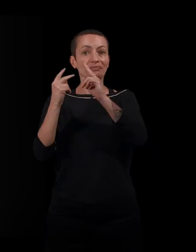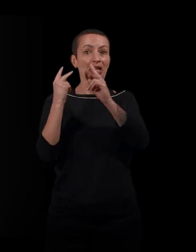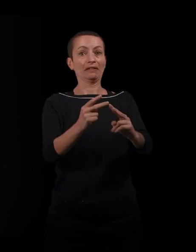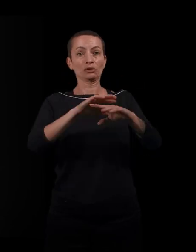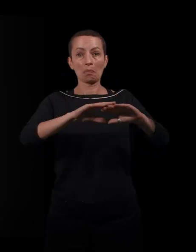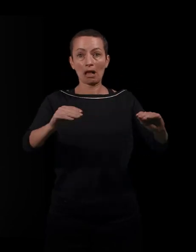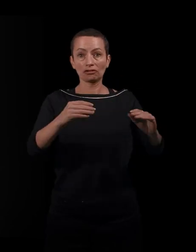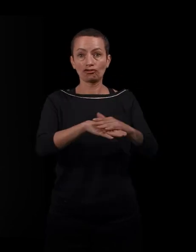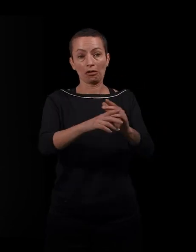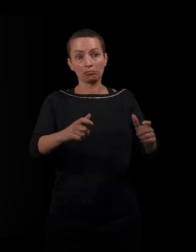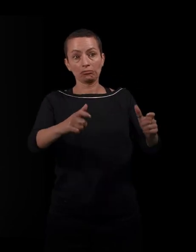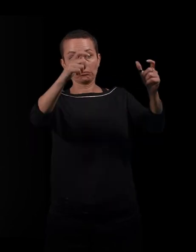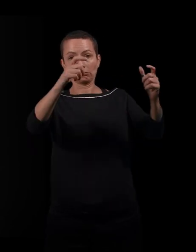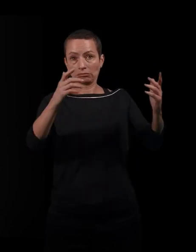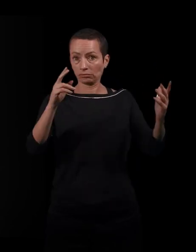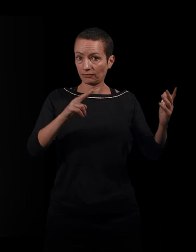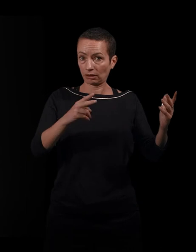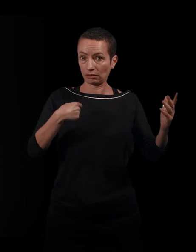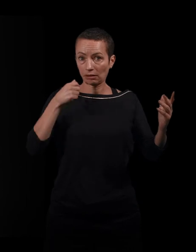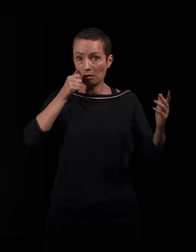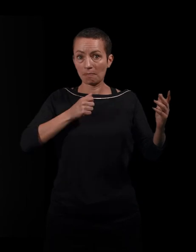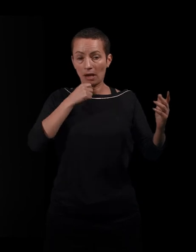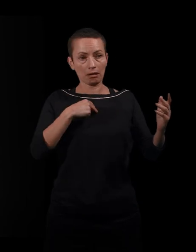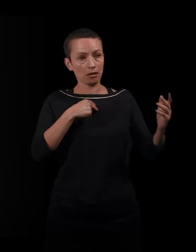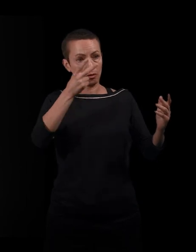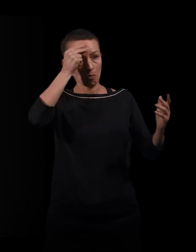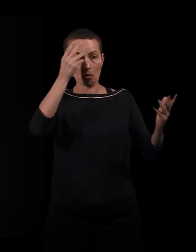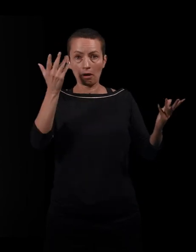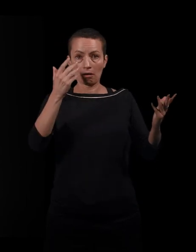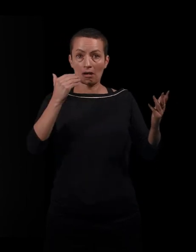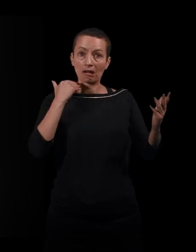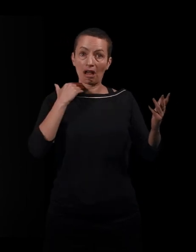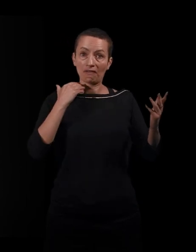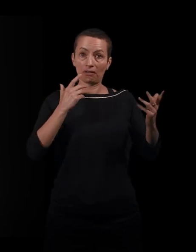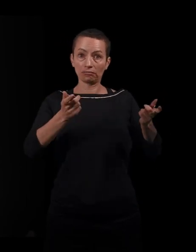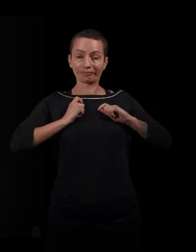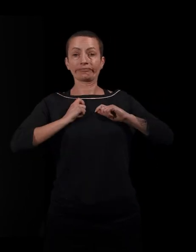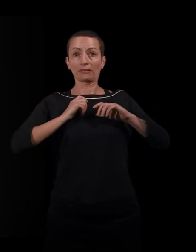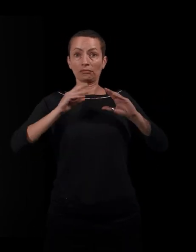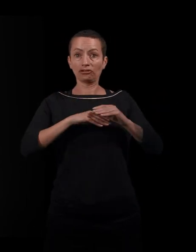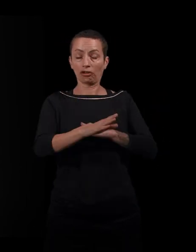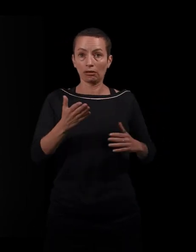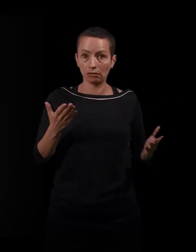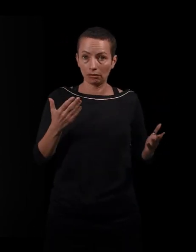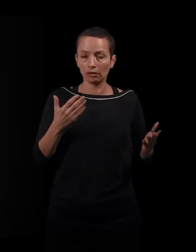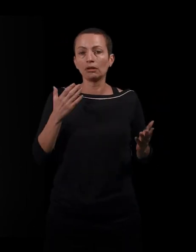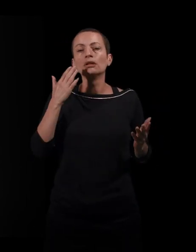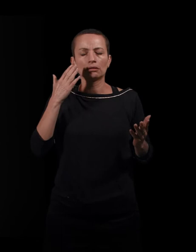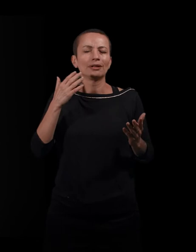maison, en fait, elle comprend qu'on leur attribue la cave. Et donc, je sais que parmi les lecteurs qui m'ont écrit, c'est